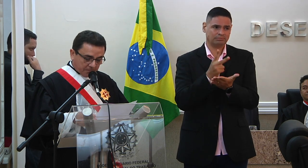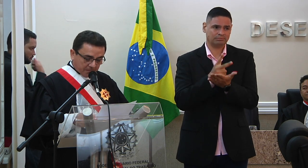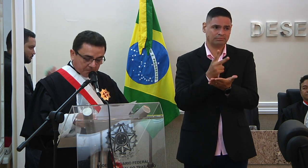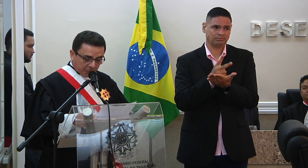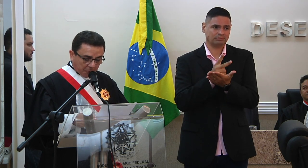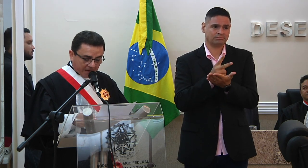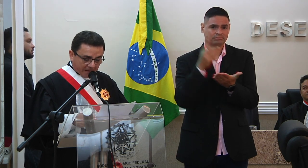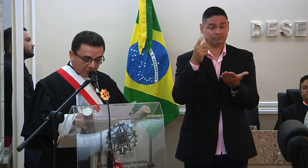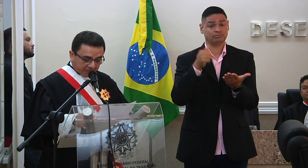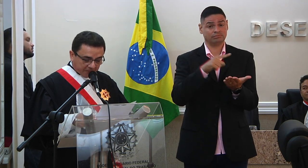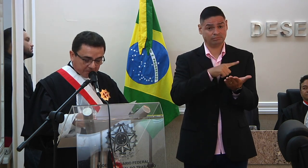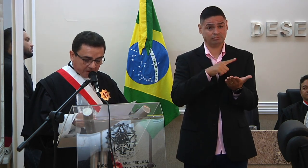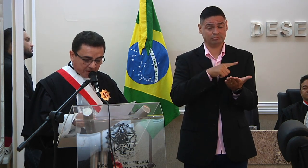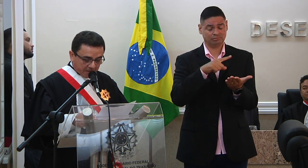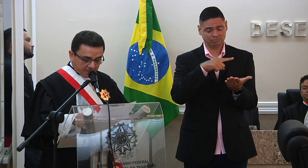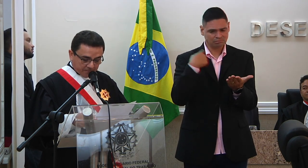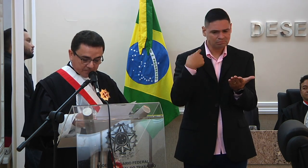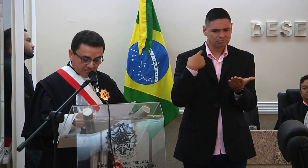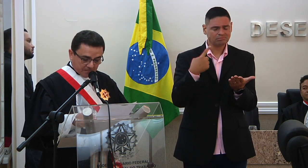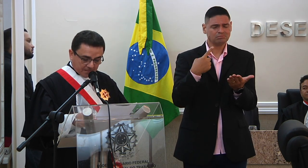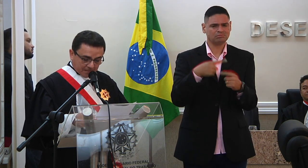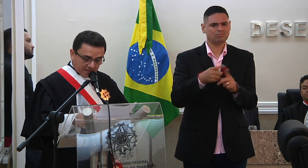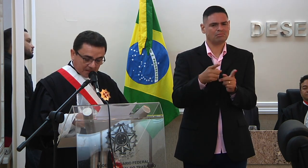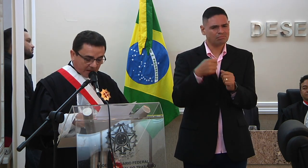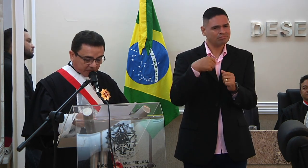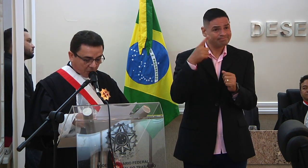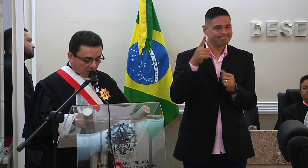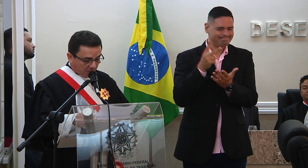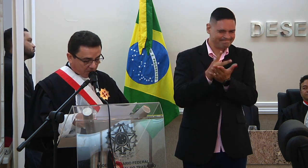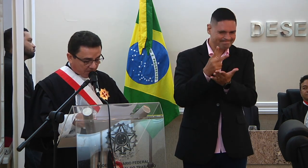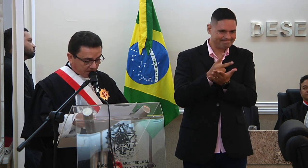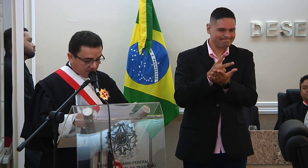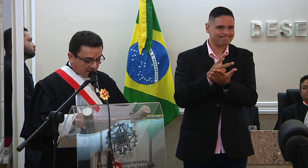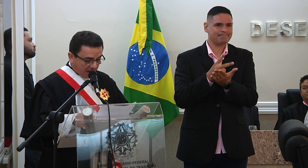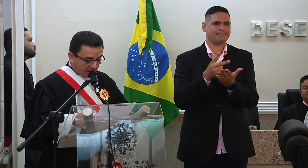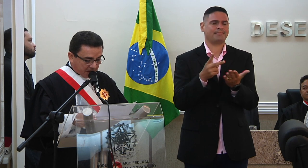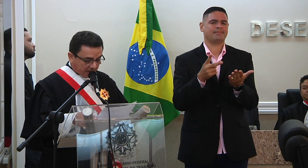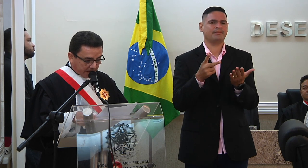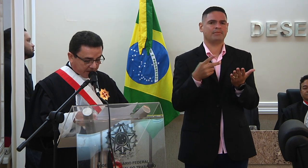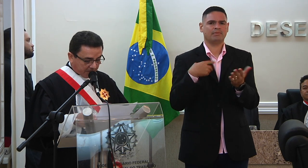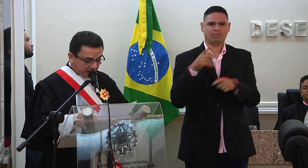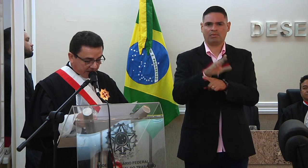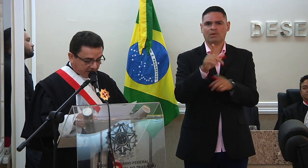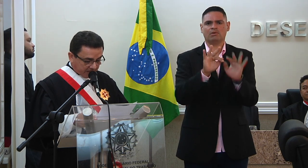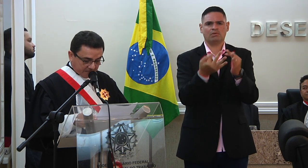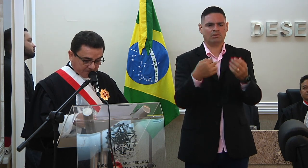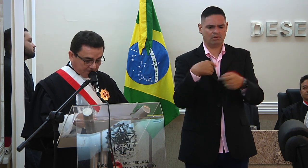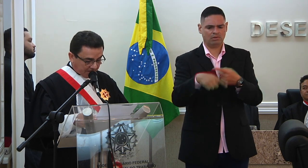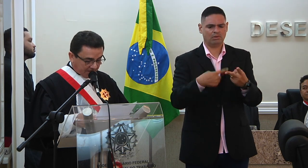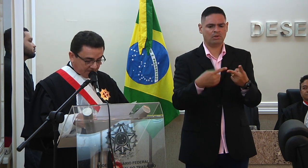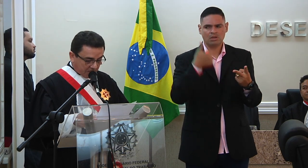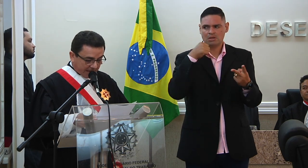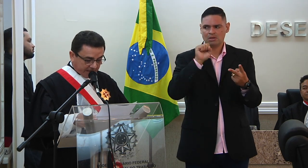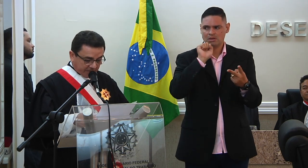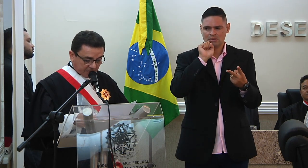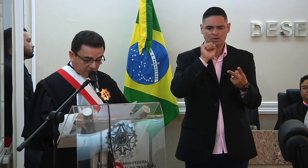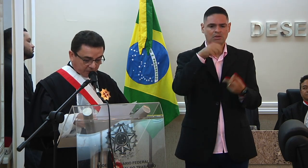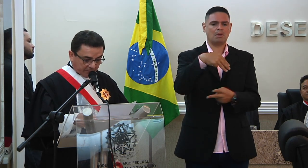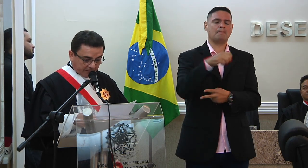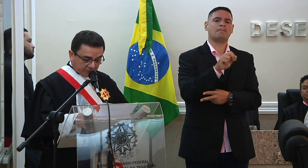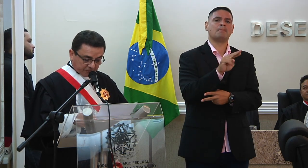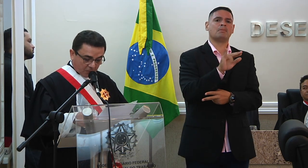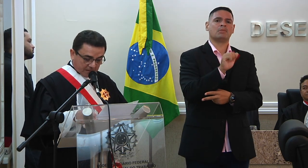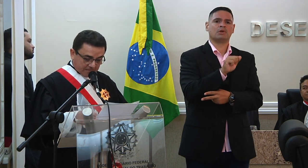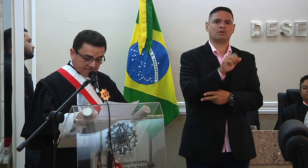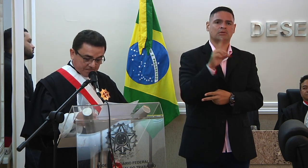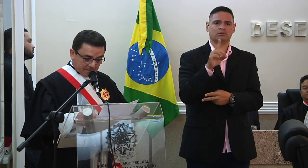pelo bem da nossa família assim como a minha querida mãe Maria de